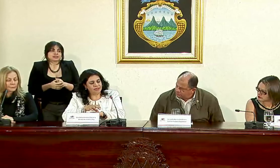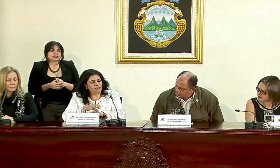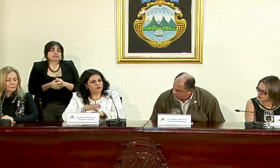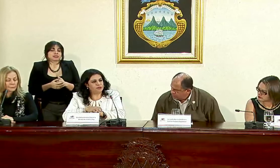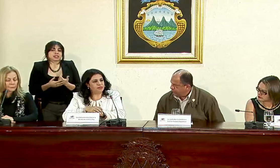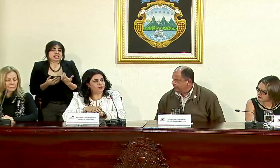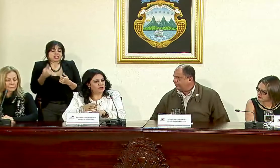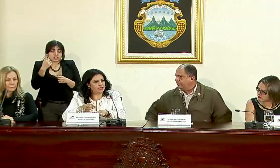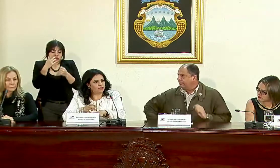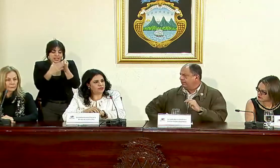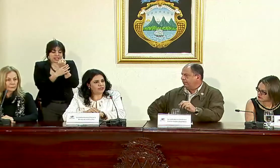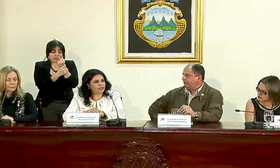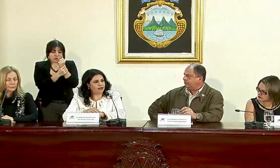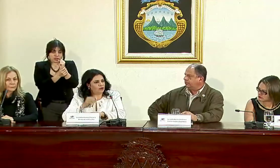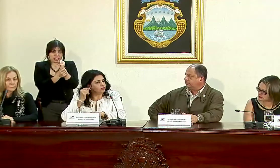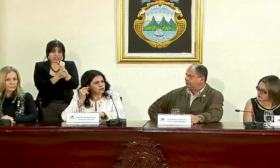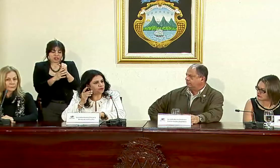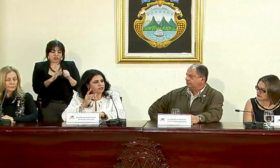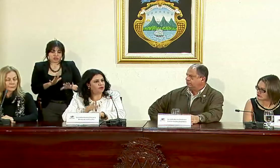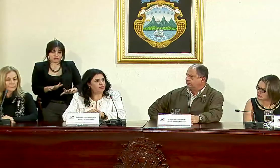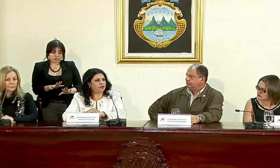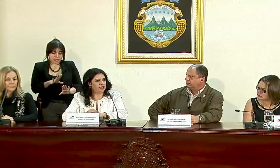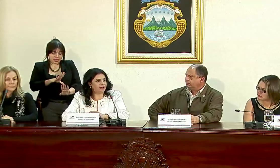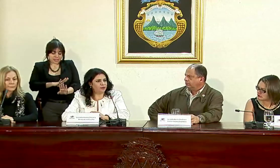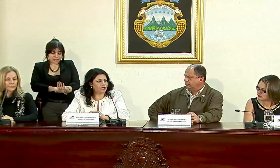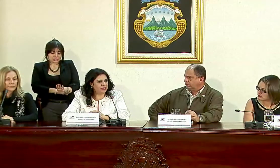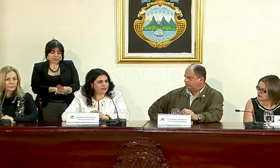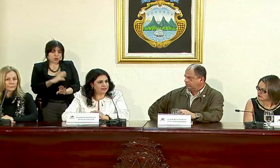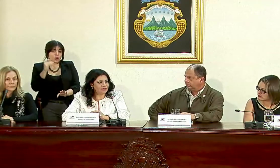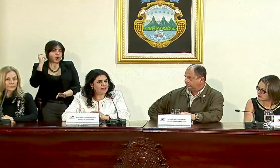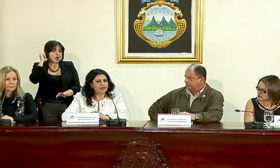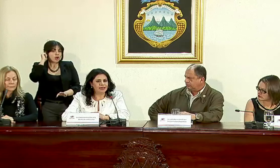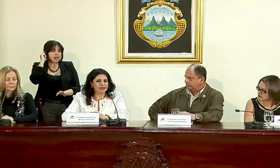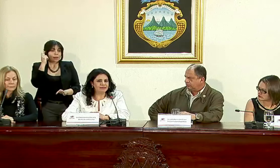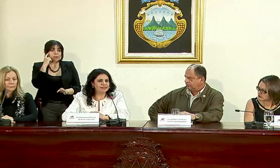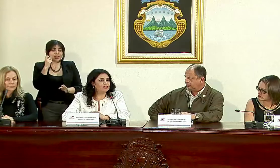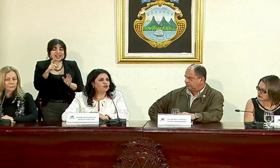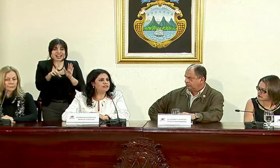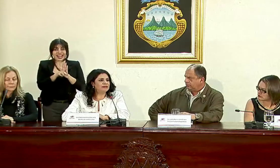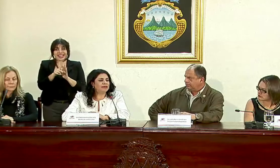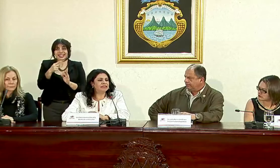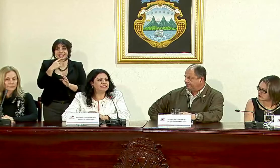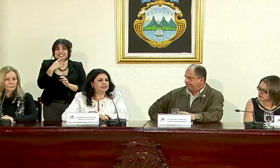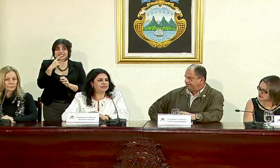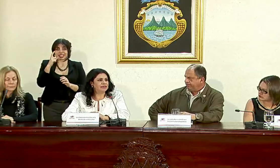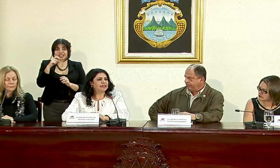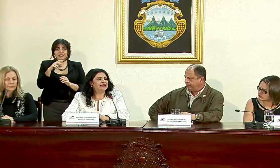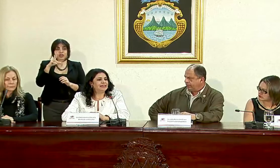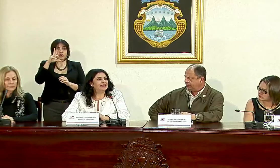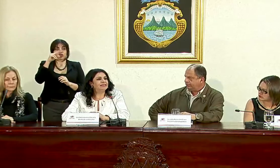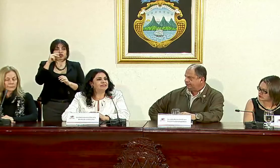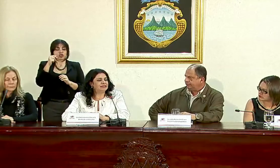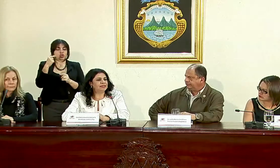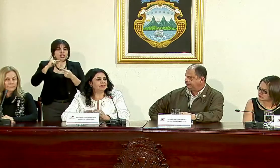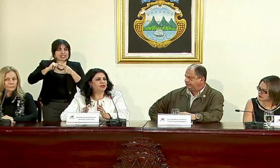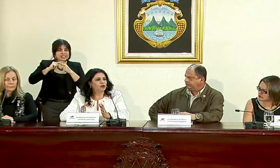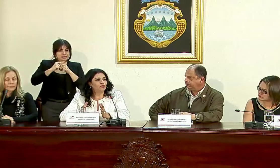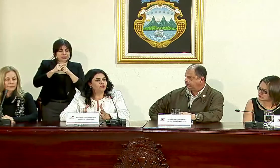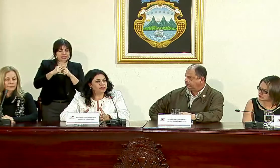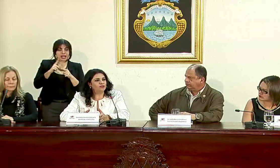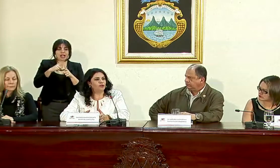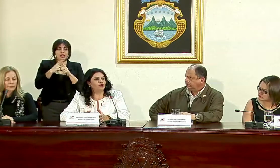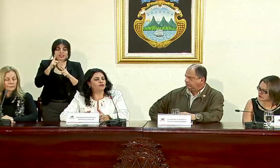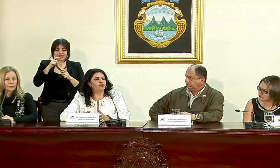del dispositivo de la tobillera o de un dispositivo en oreja porque la ley dice que debe ser no estigmatizante tiene que existir